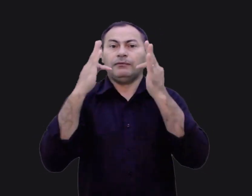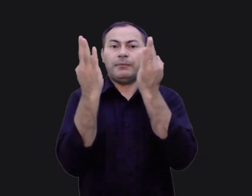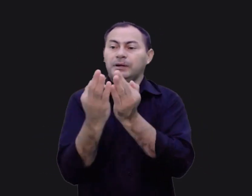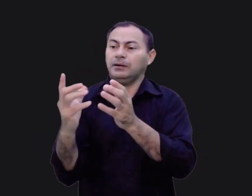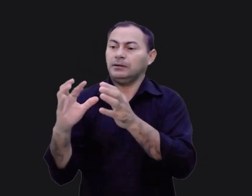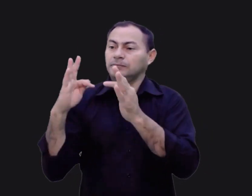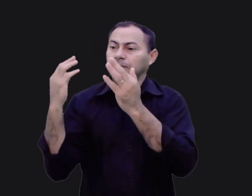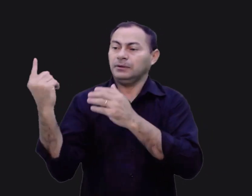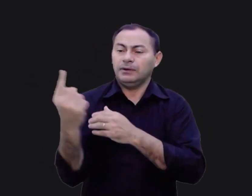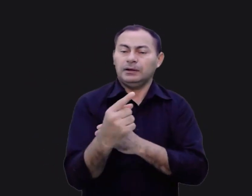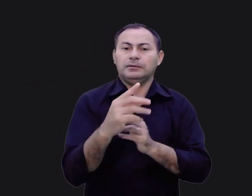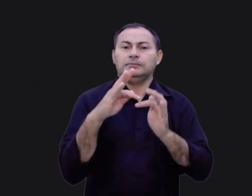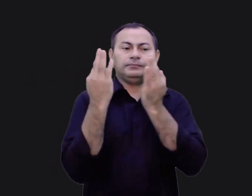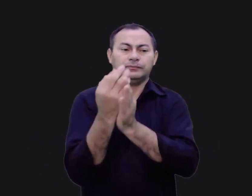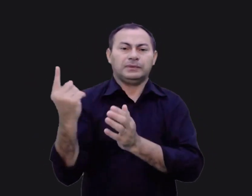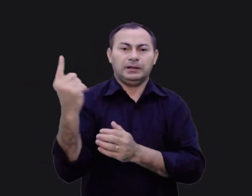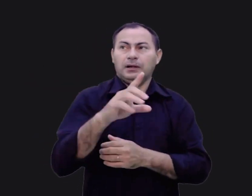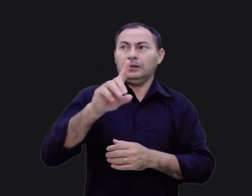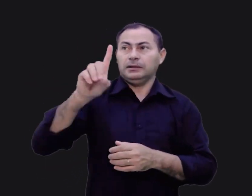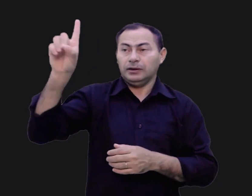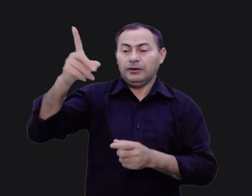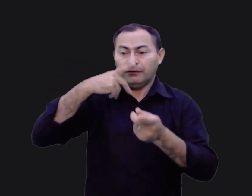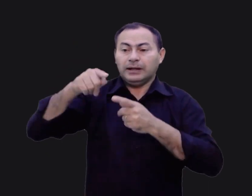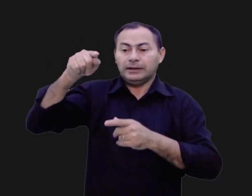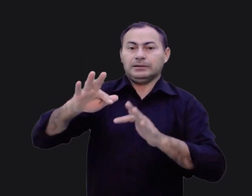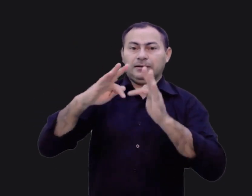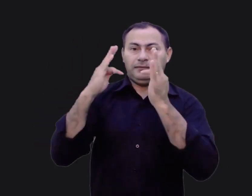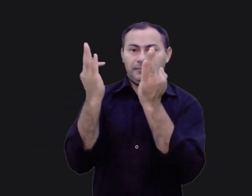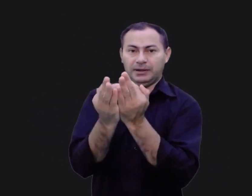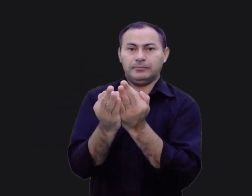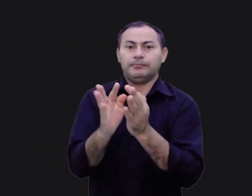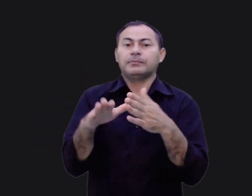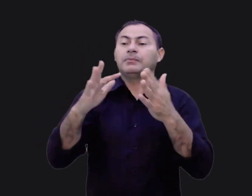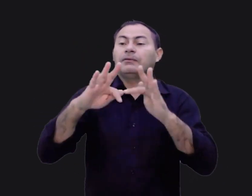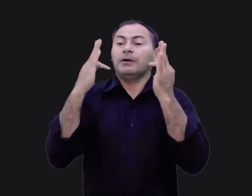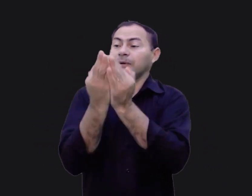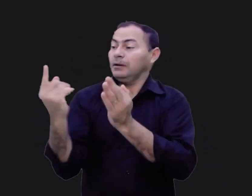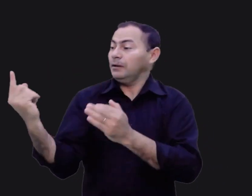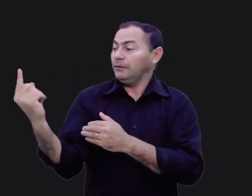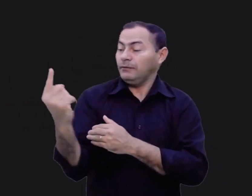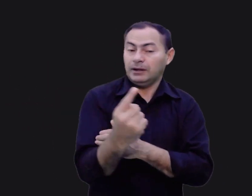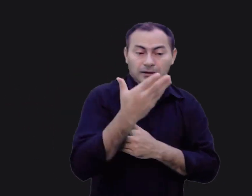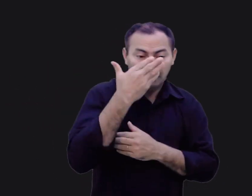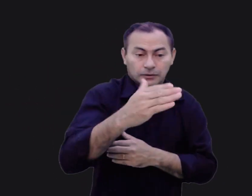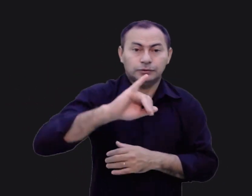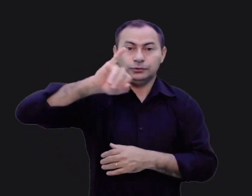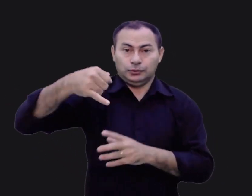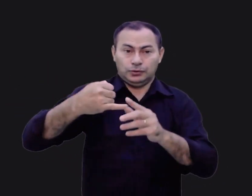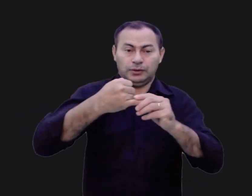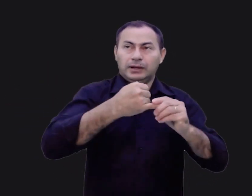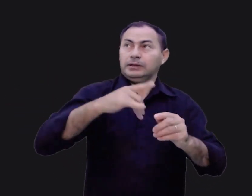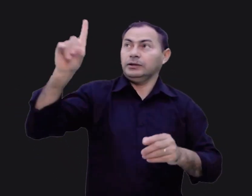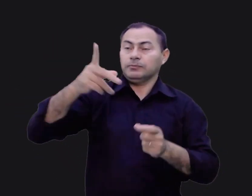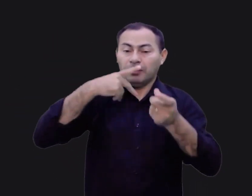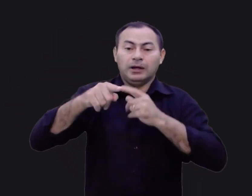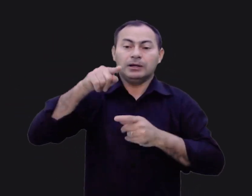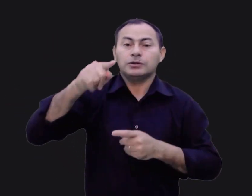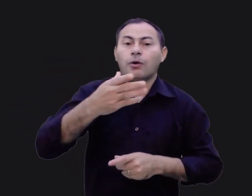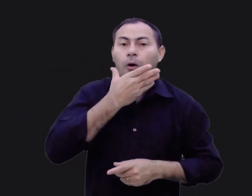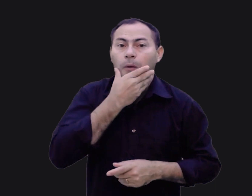família de cada vez daquela clã e Deus disse, é dessa família. Quando a família apresentou-se à frente de Josué, Deus disse, é esse